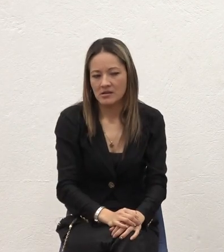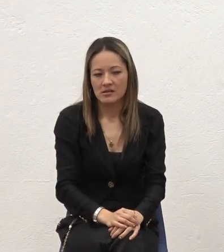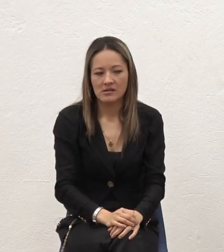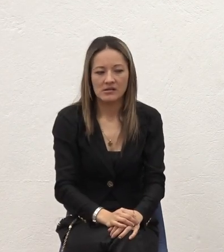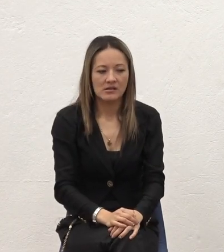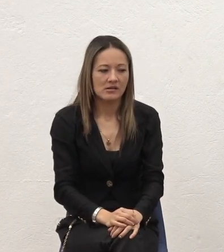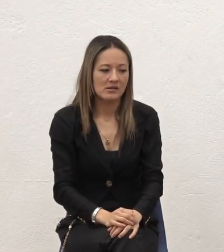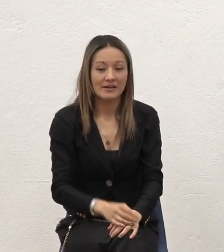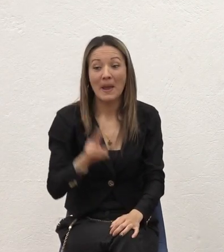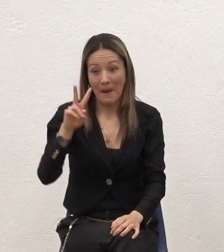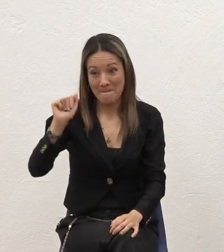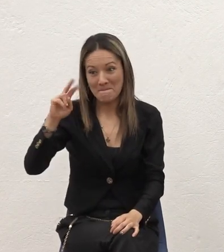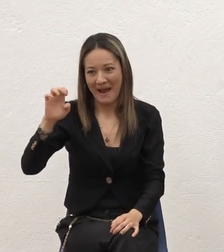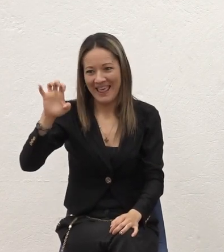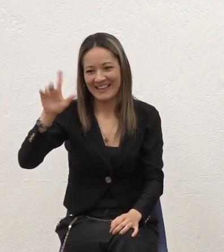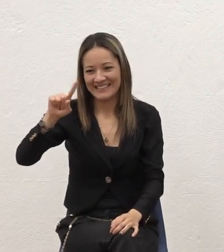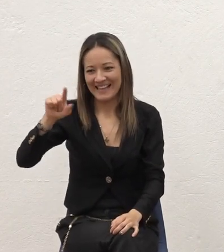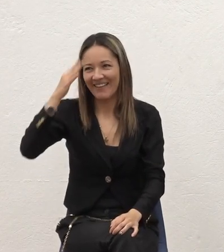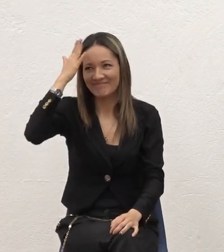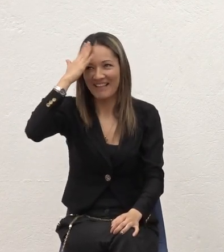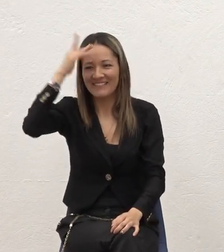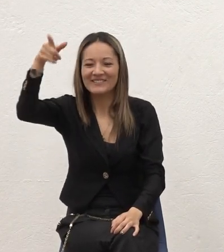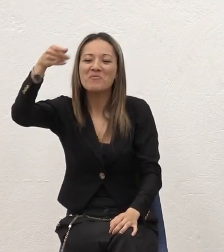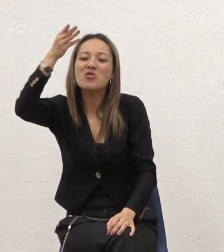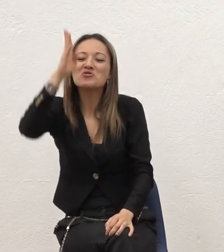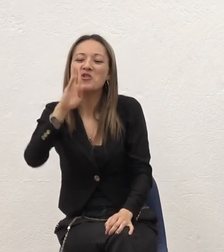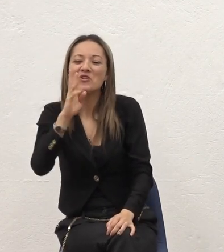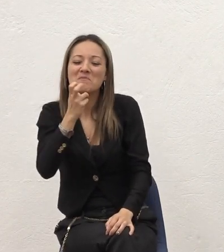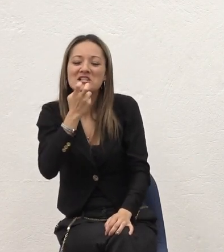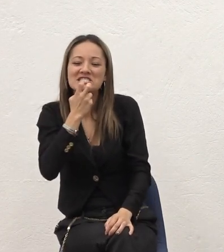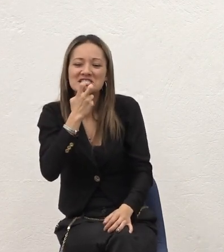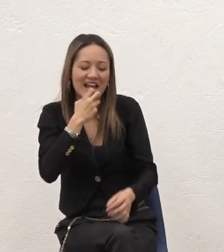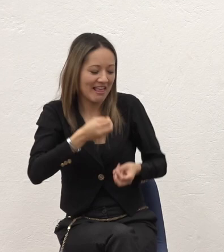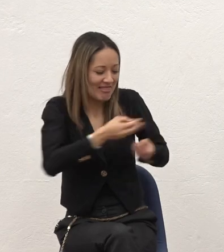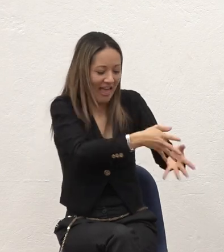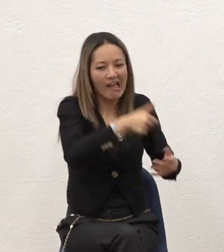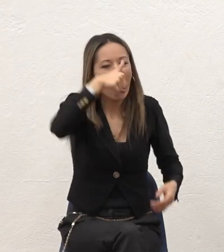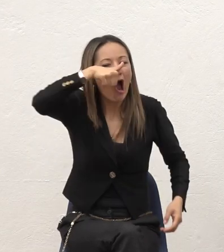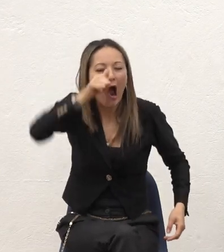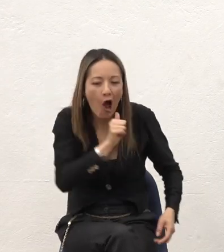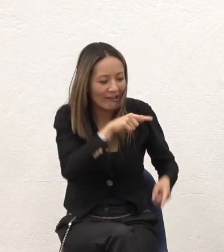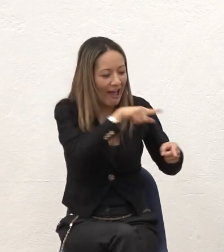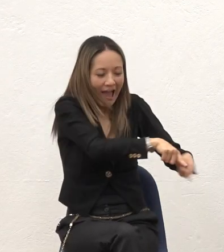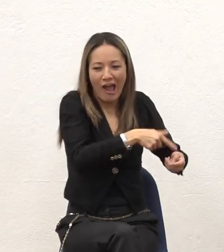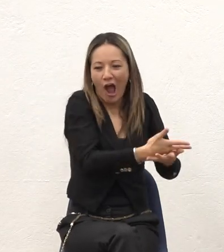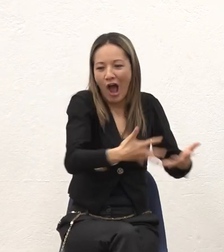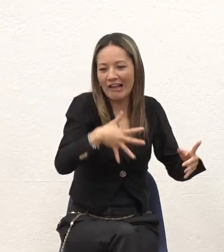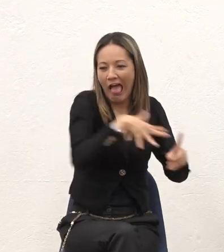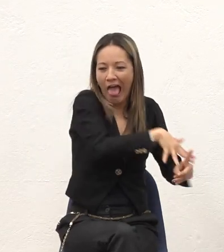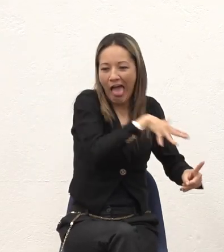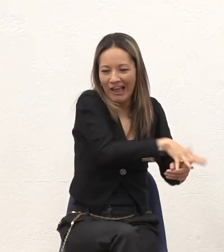Vanessa dice Que el señor Tiene un humor negro Conmigo Me corta la nariz Me pone a trapear Me pone a hacer Un poco de cosas Y yo pues